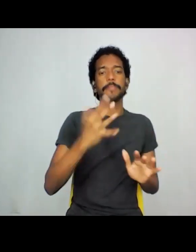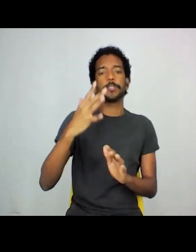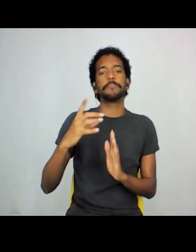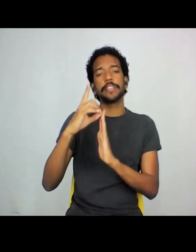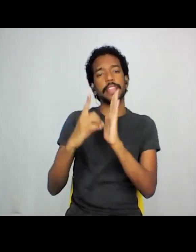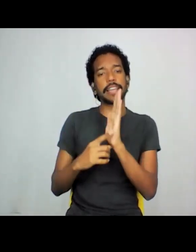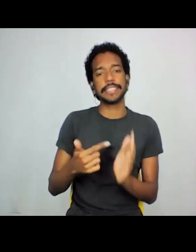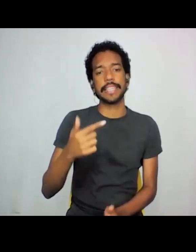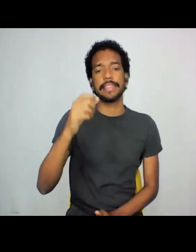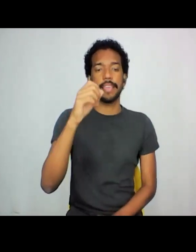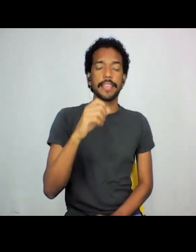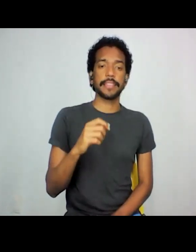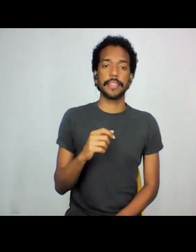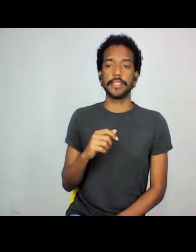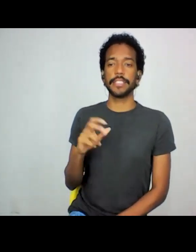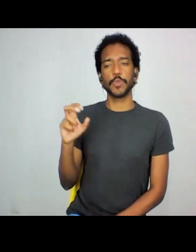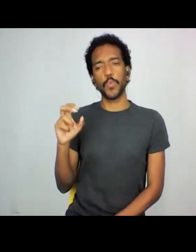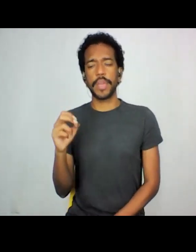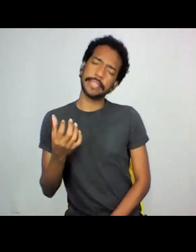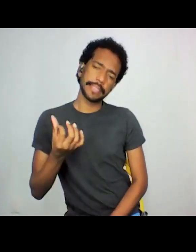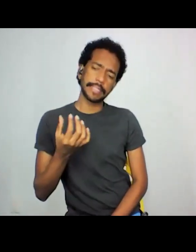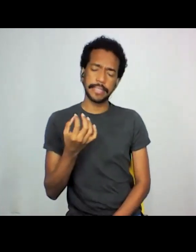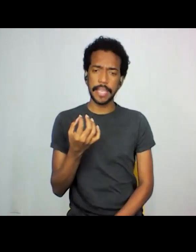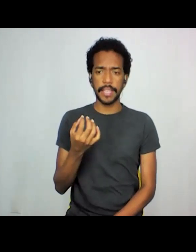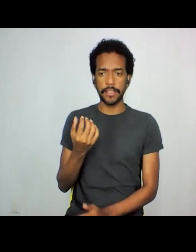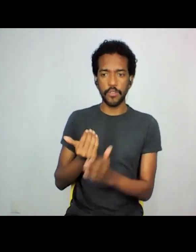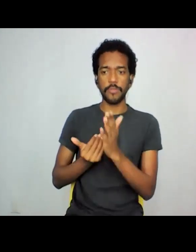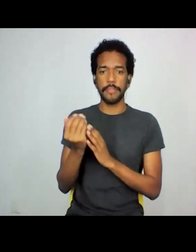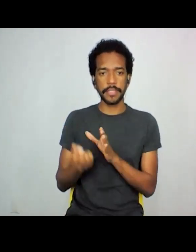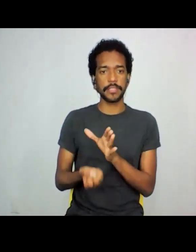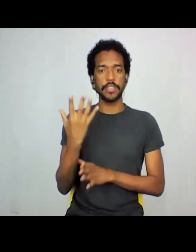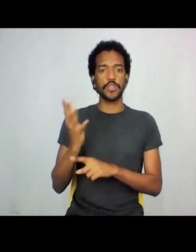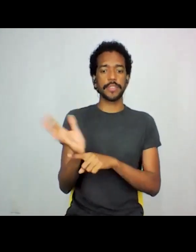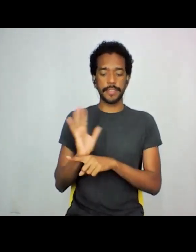orientalização, assim, na década de 50 e 60, começam a surgir cinemas